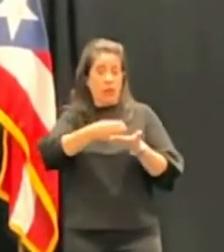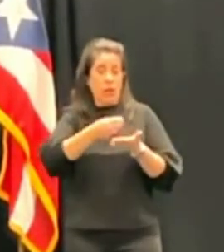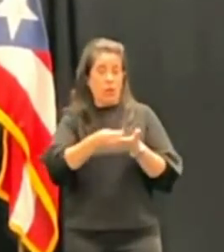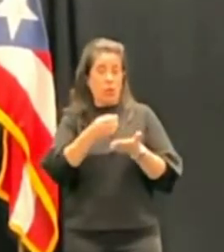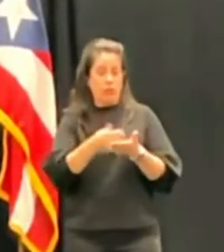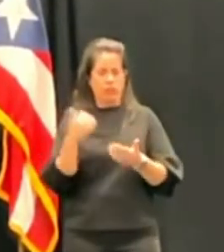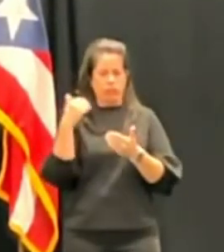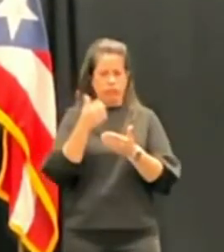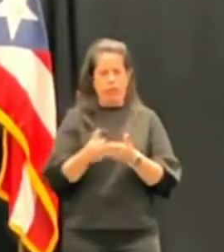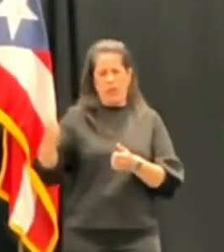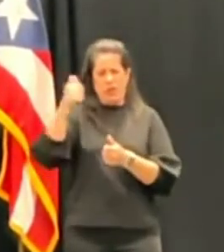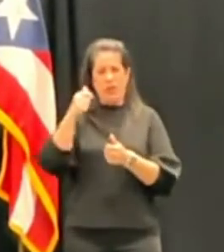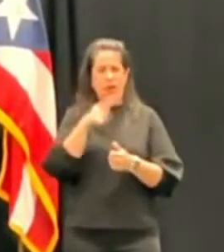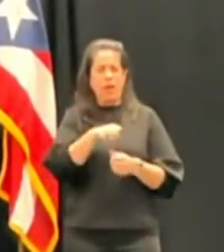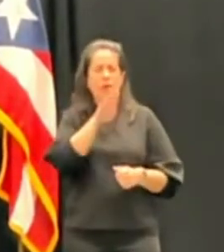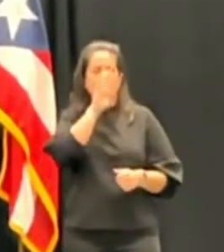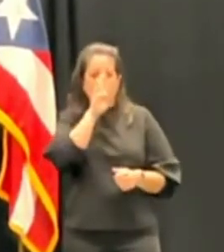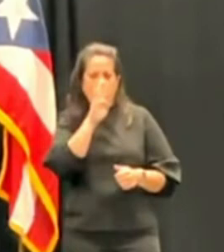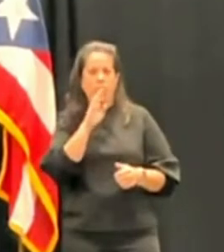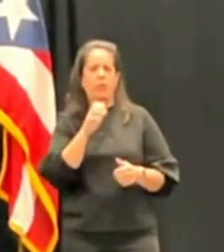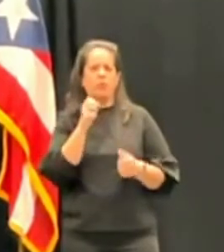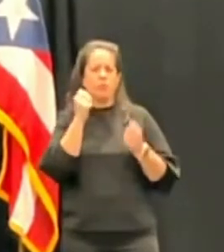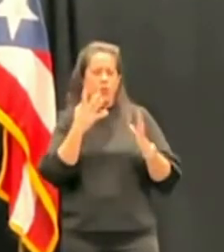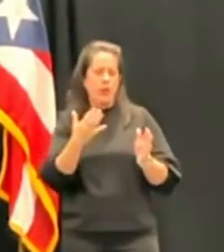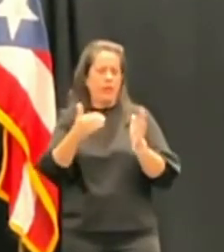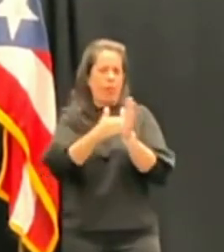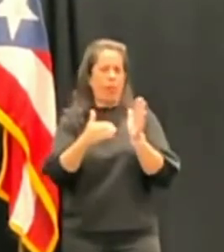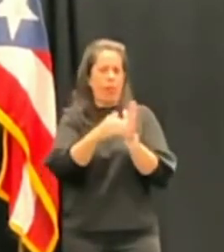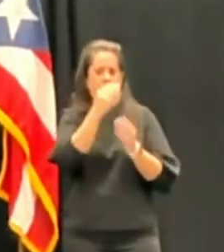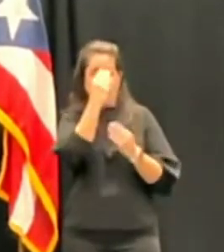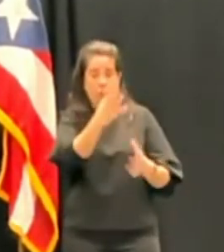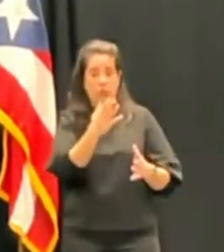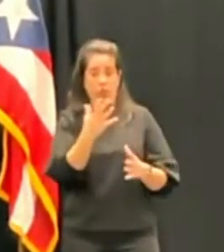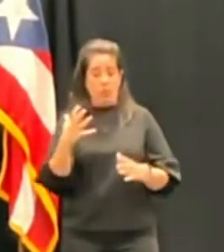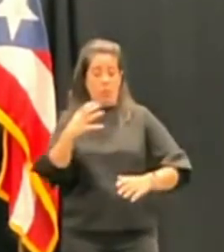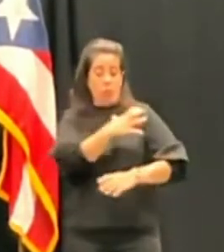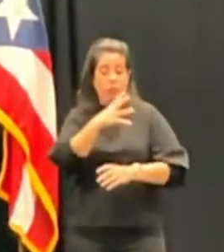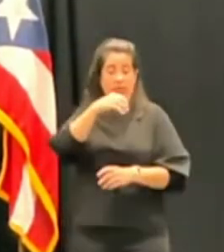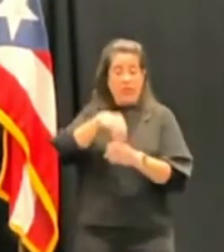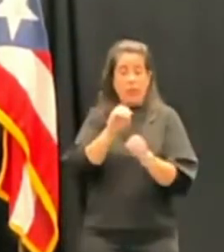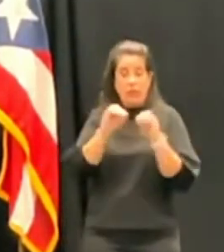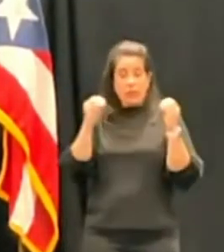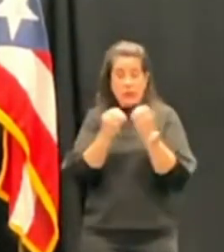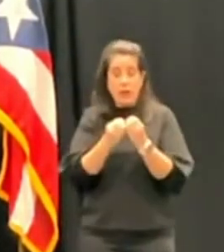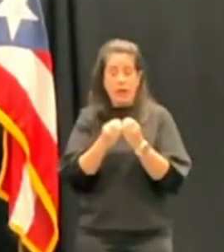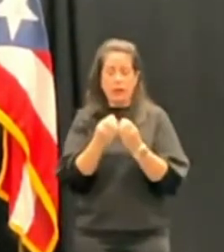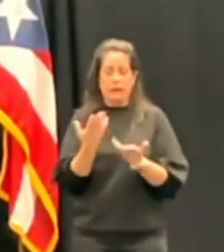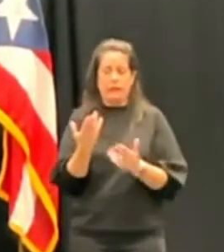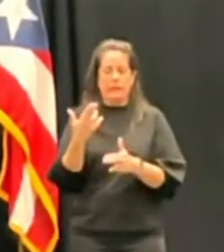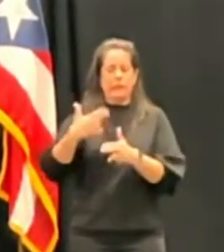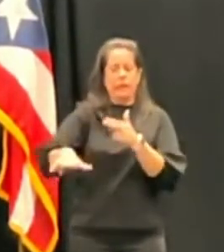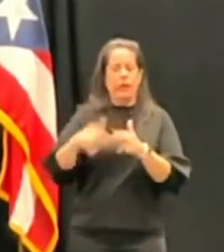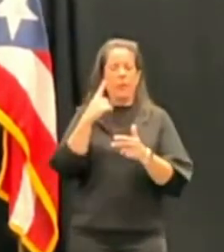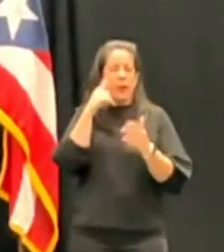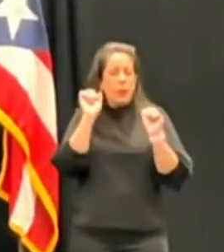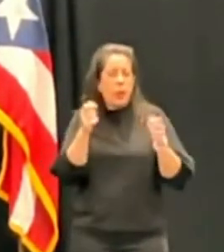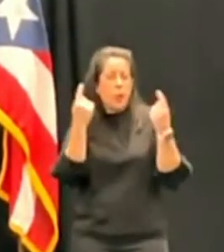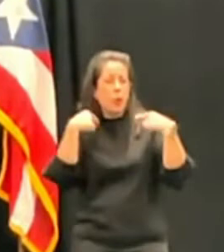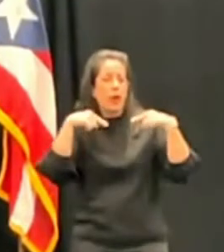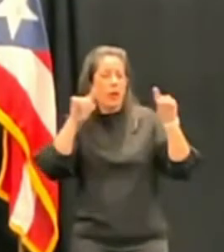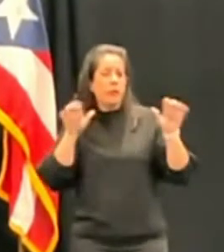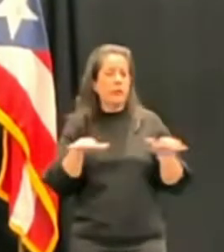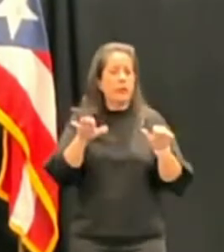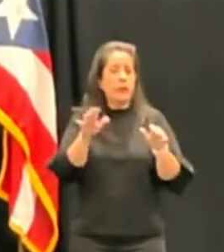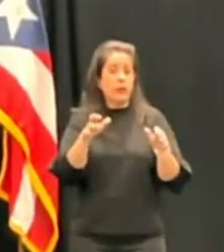múltiples ocasiones, ha dicho, porque parecería que los poderes de la oficina del Contralor se quedan cortos para lograr procesamientos efectivos.